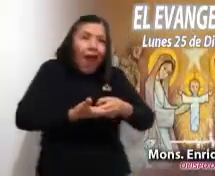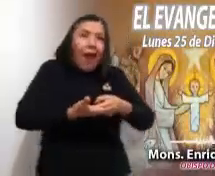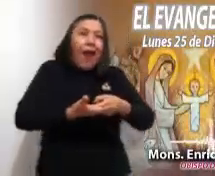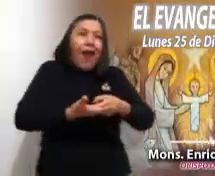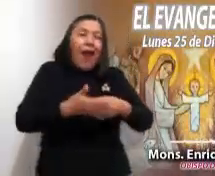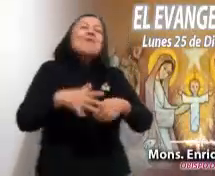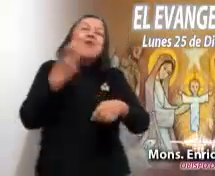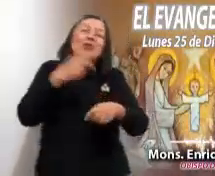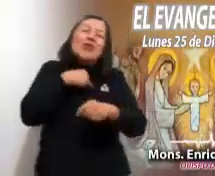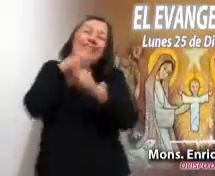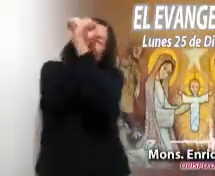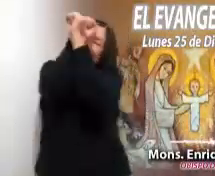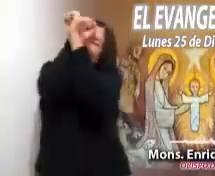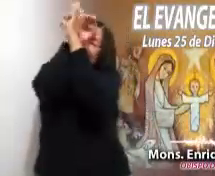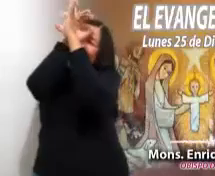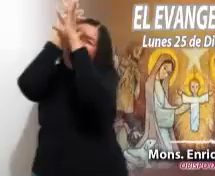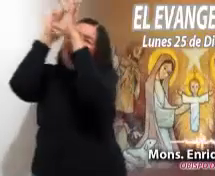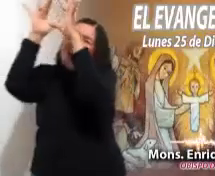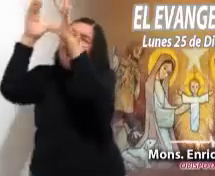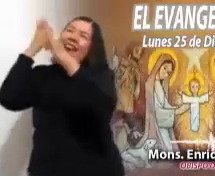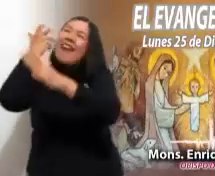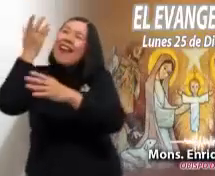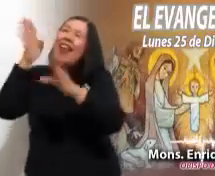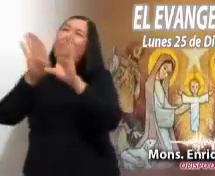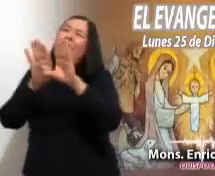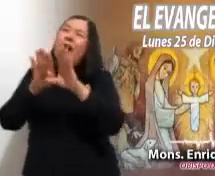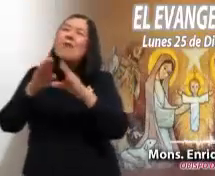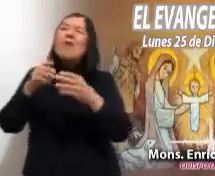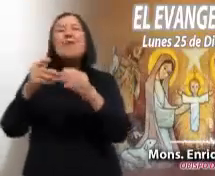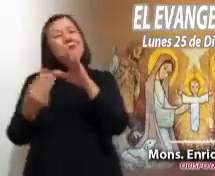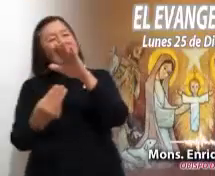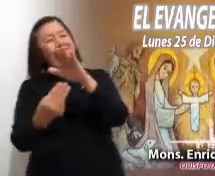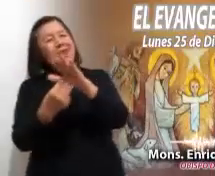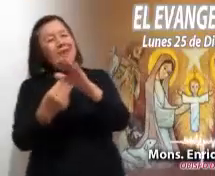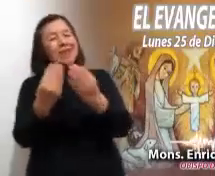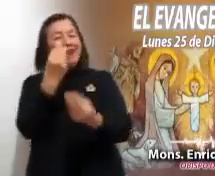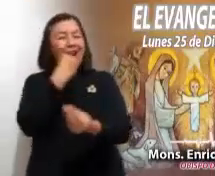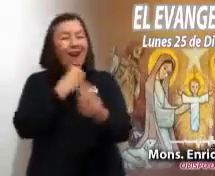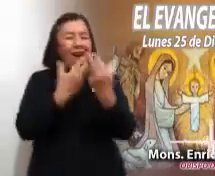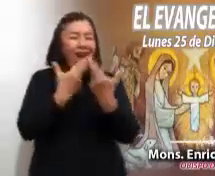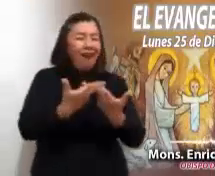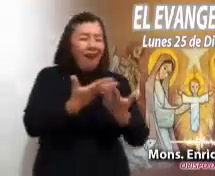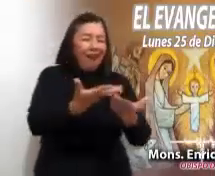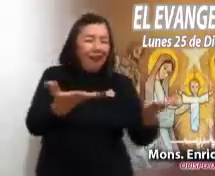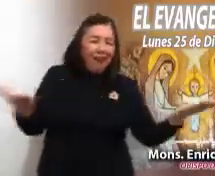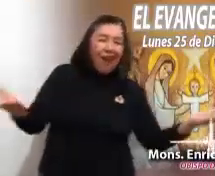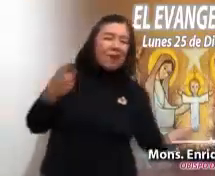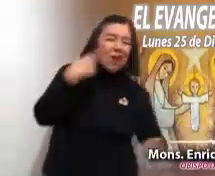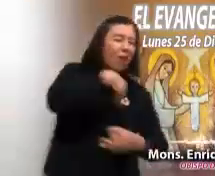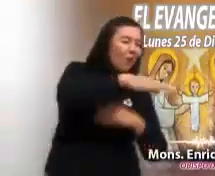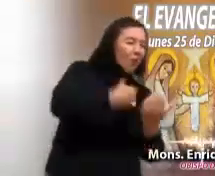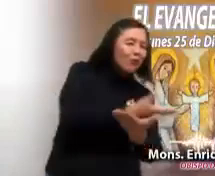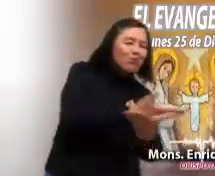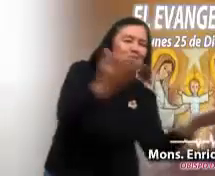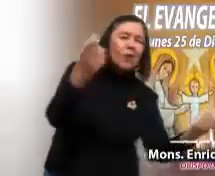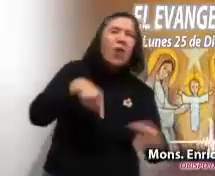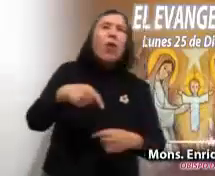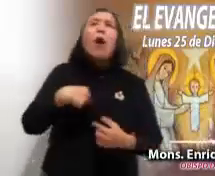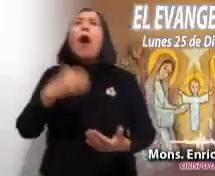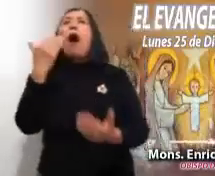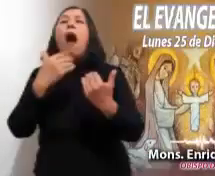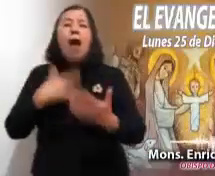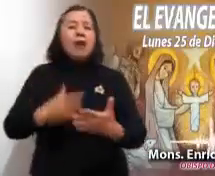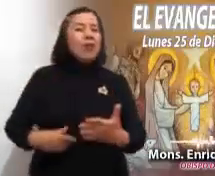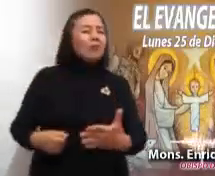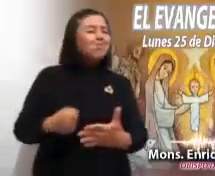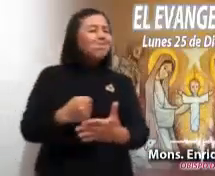eso soñamos con una mesa llena de alimentos y de bienes para todos que puedan saciar